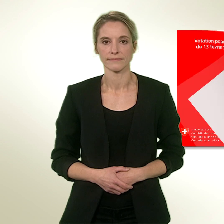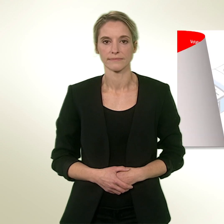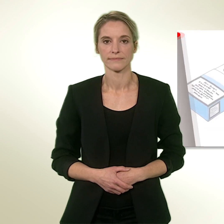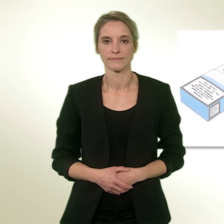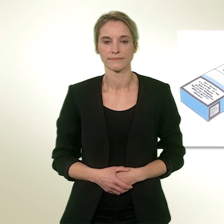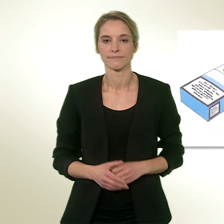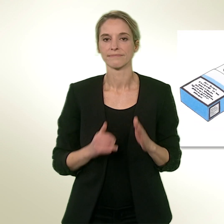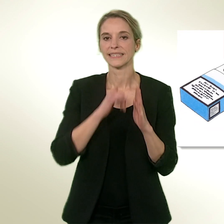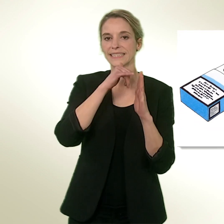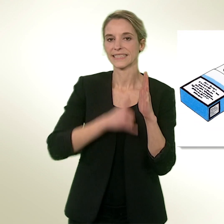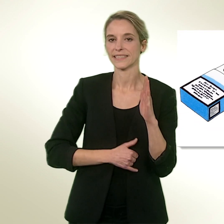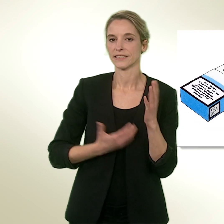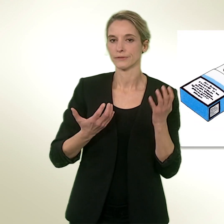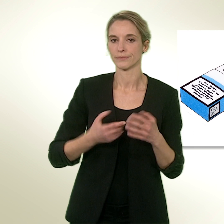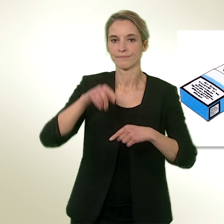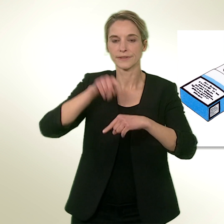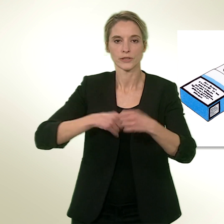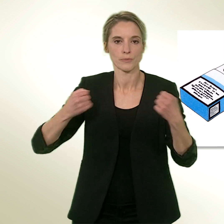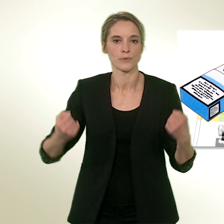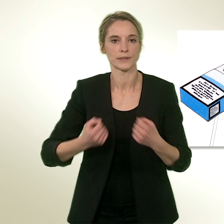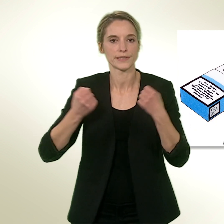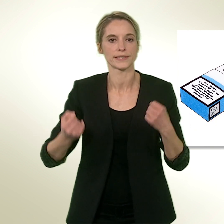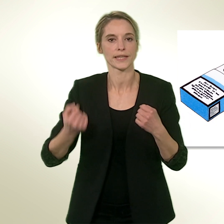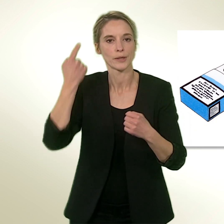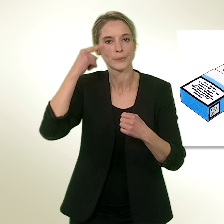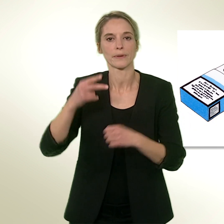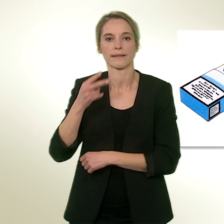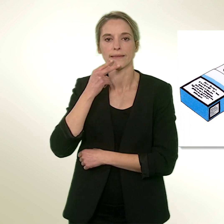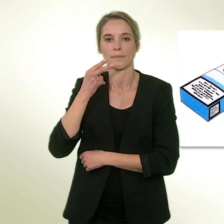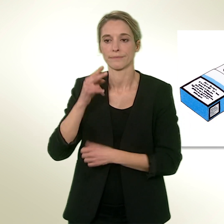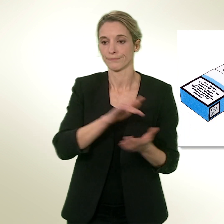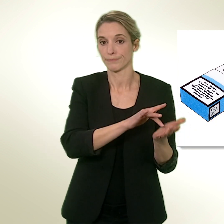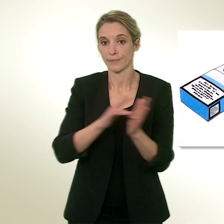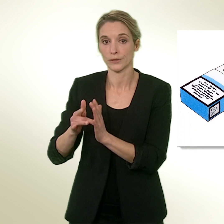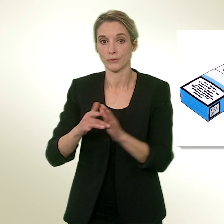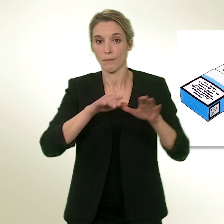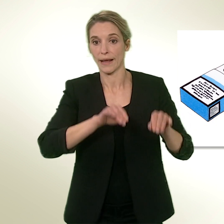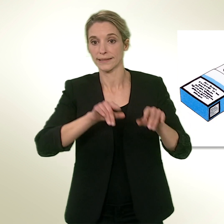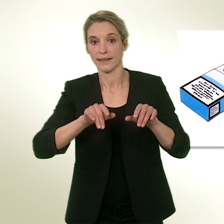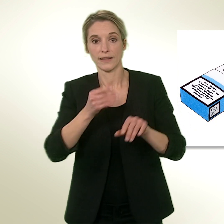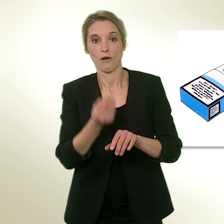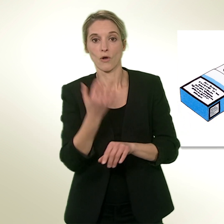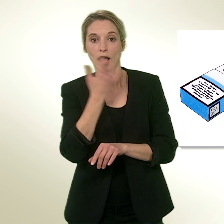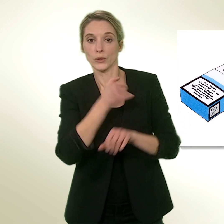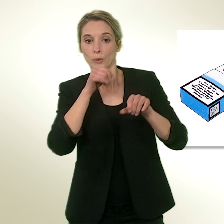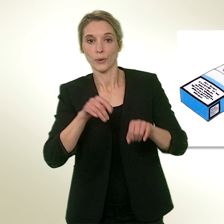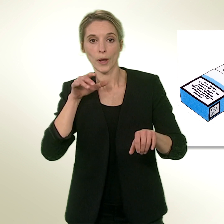L'initiative veut interdire la publicité pour le tabac partout où les enfants et les adolescents peuvent l'avoir. Pour le comité d